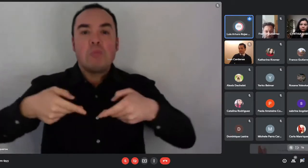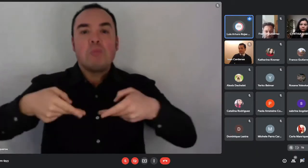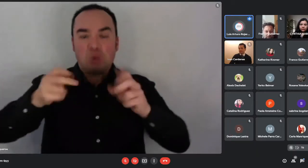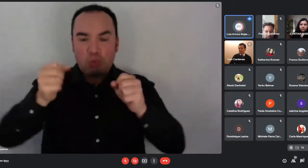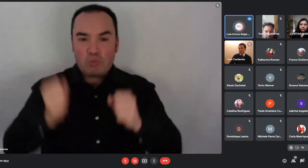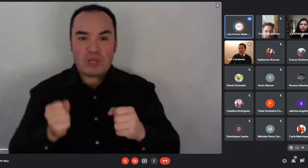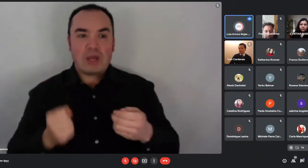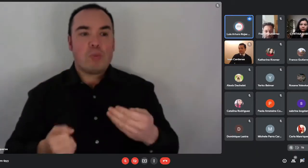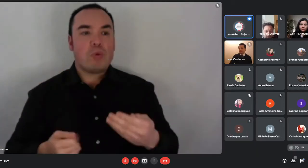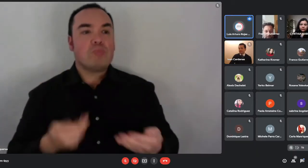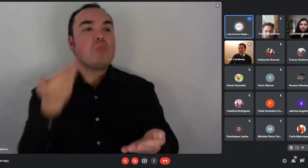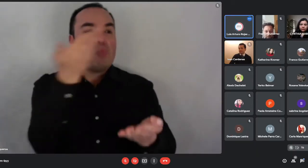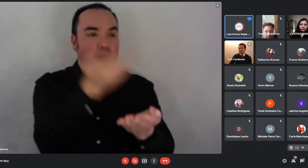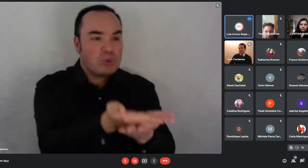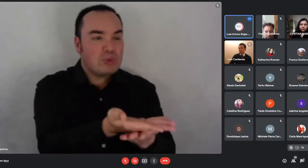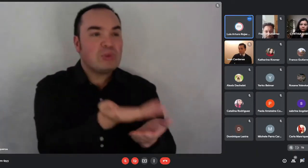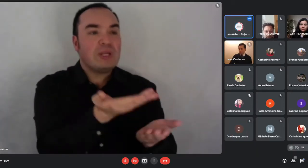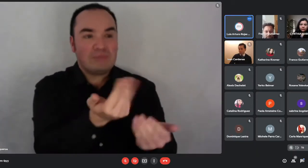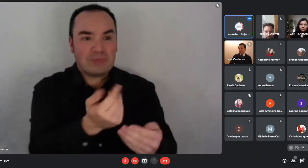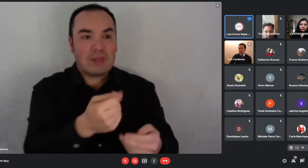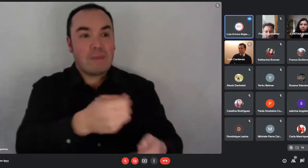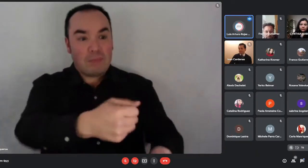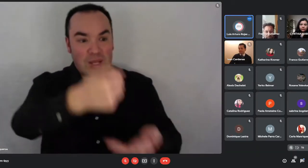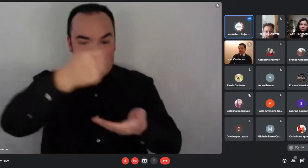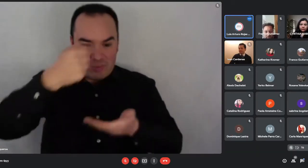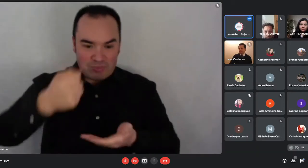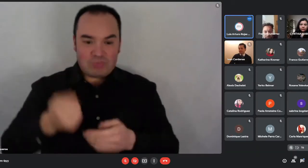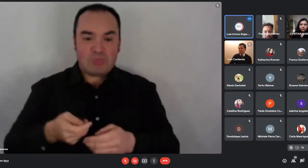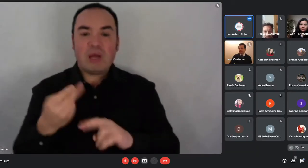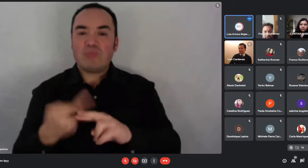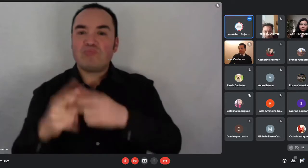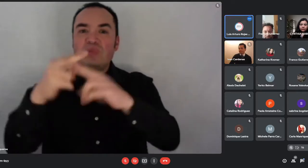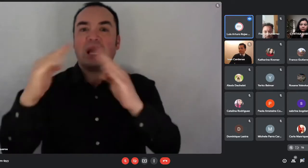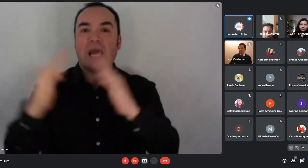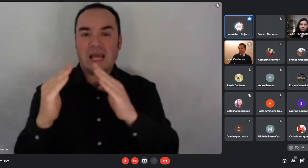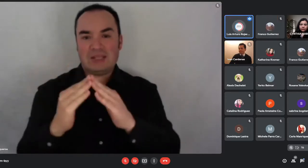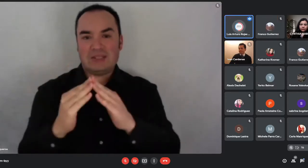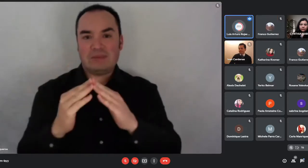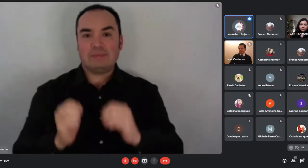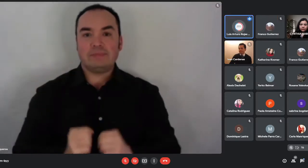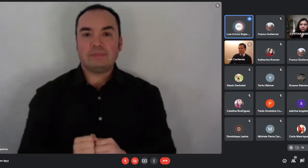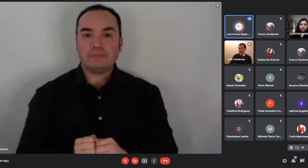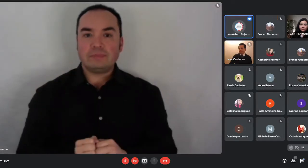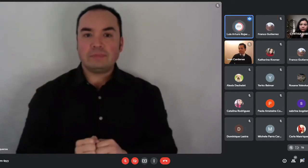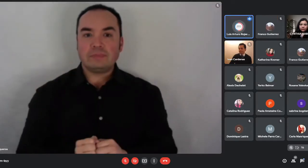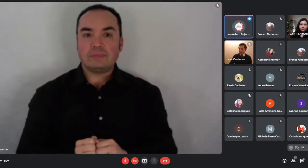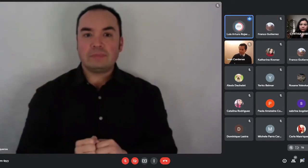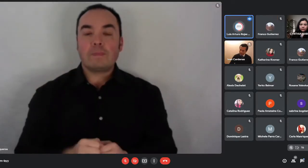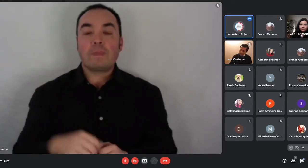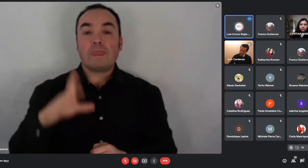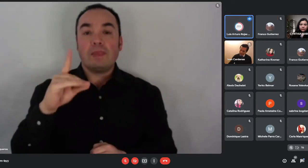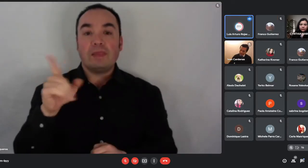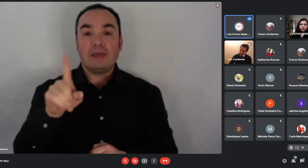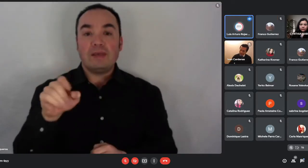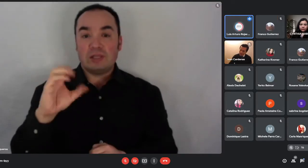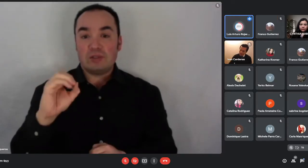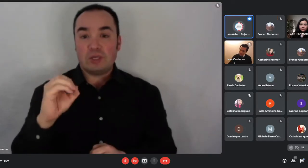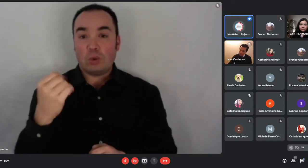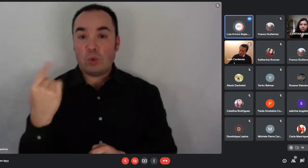¿Ya? ¿Qué es lo que permite el DS-01? Vamos a hablar del DS-01 porque así es como comúnmente la